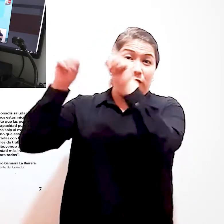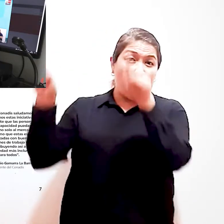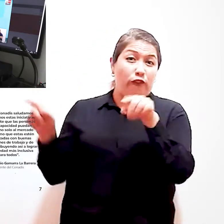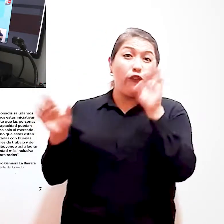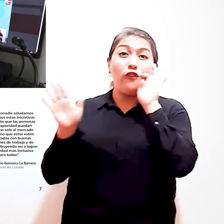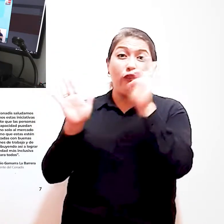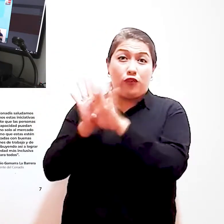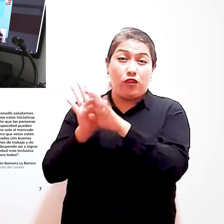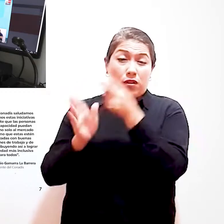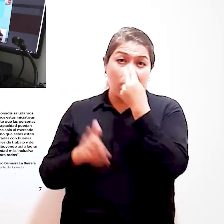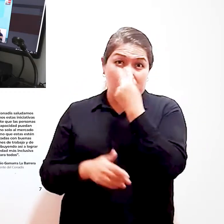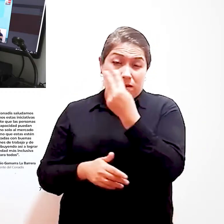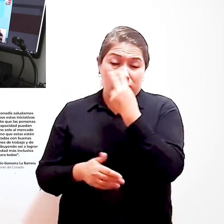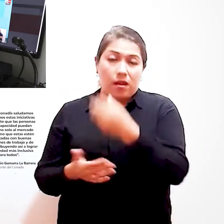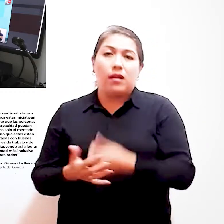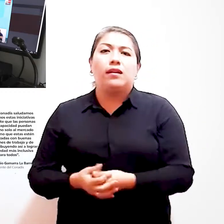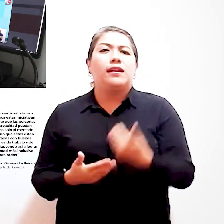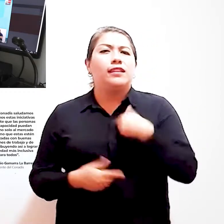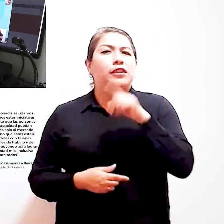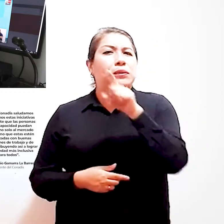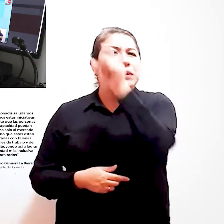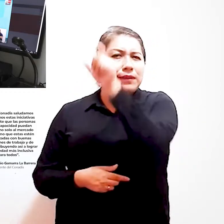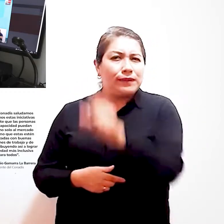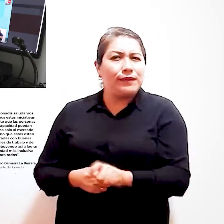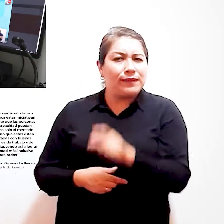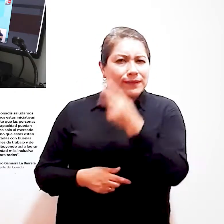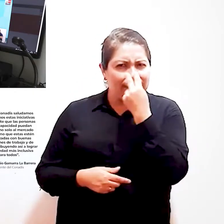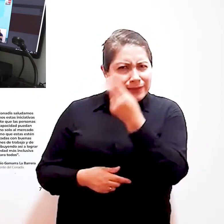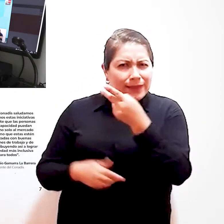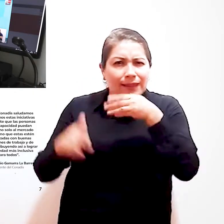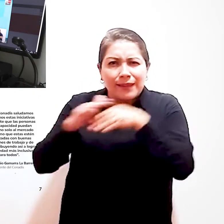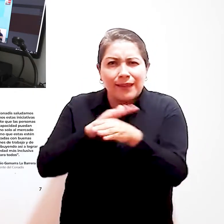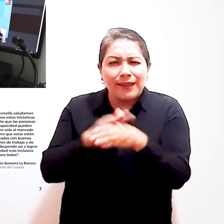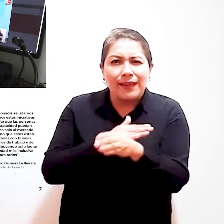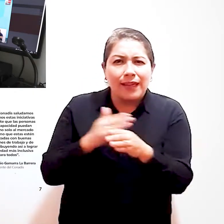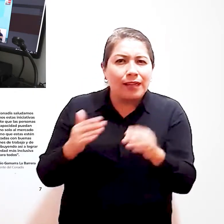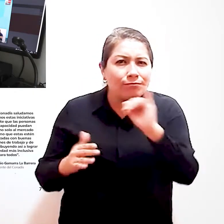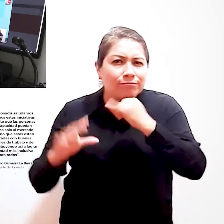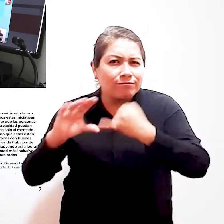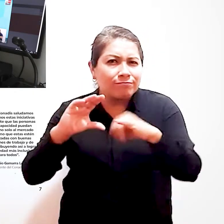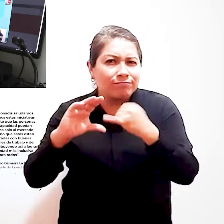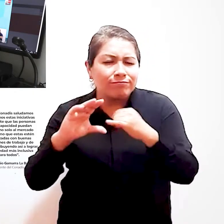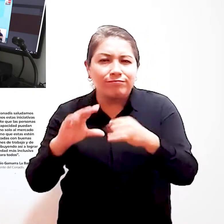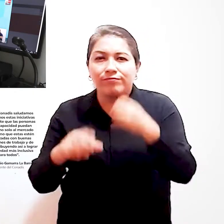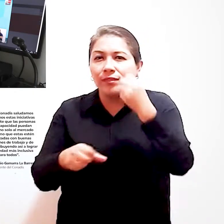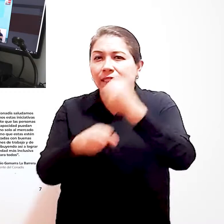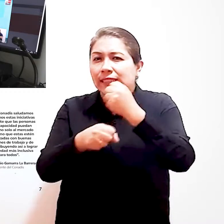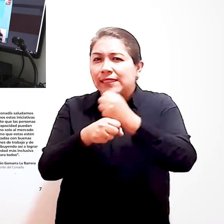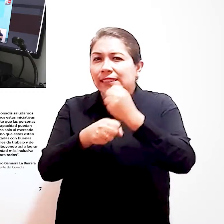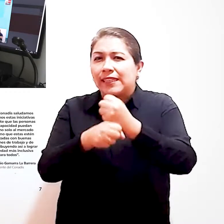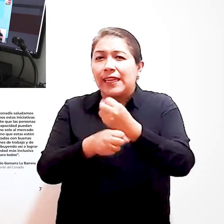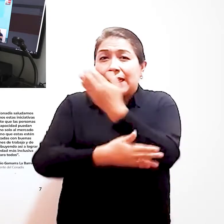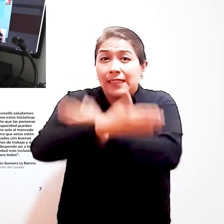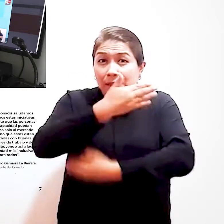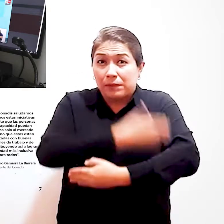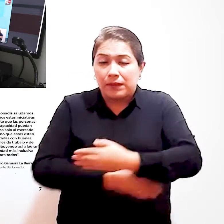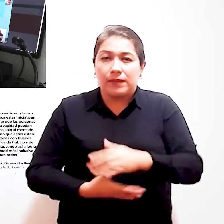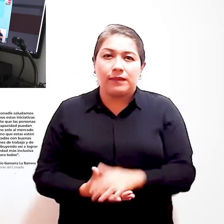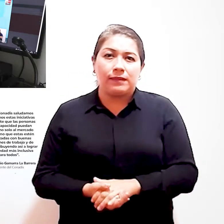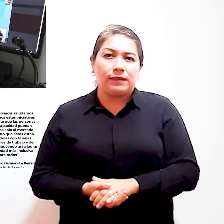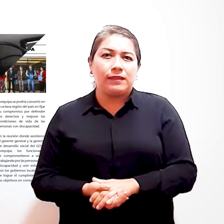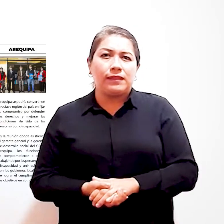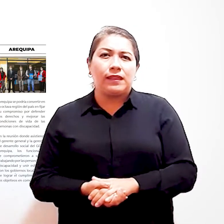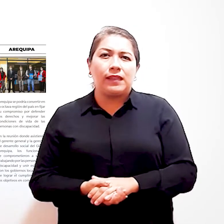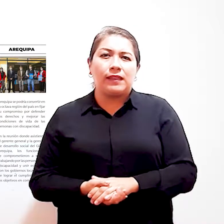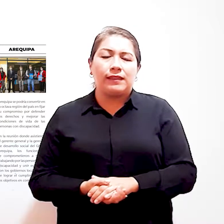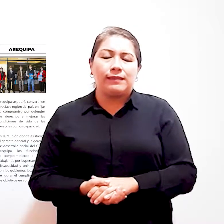En la foto, tenemos una usuaria haciendo uso de un ordenador e ingresando a la web empleo y personas con discapacidad